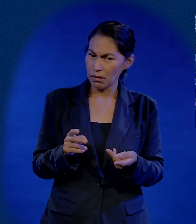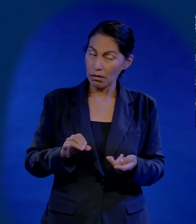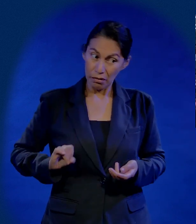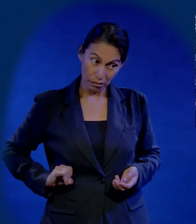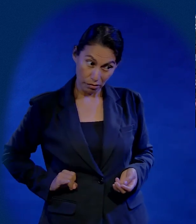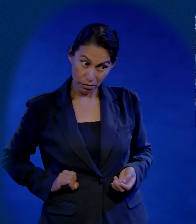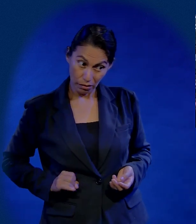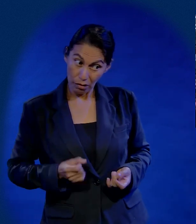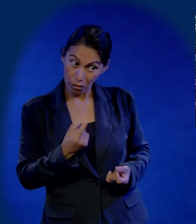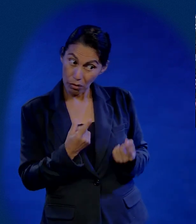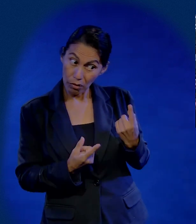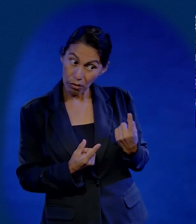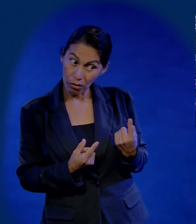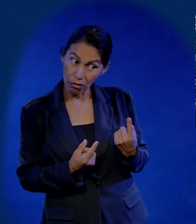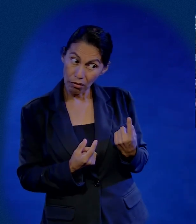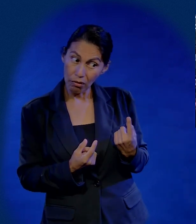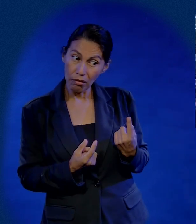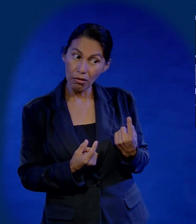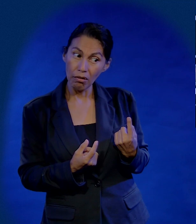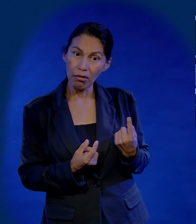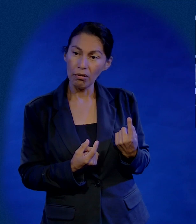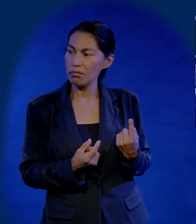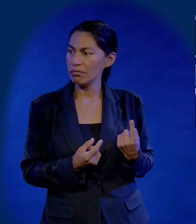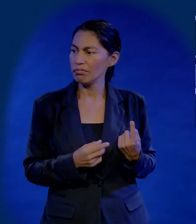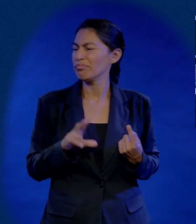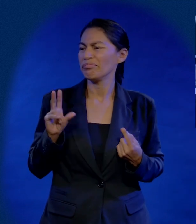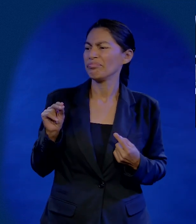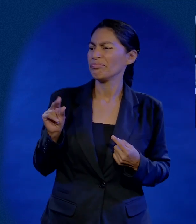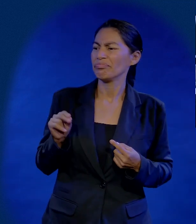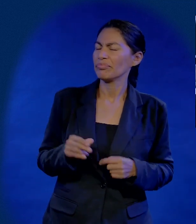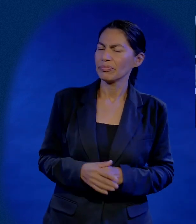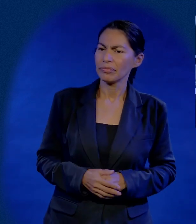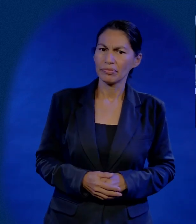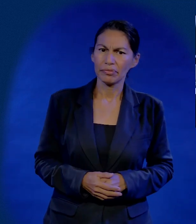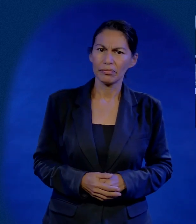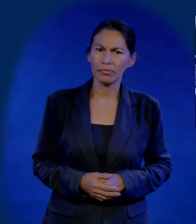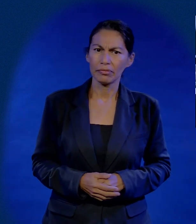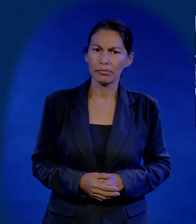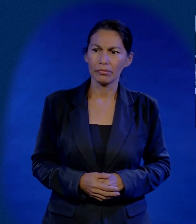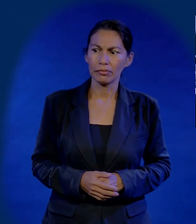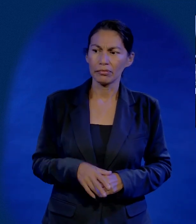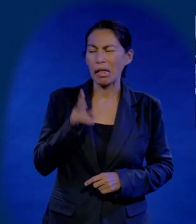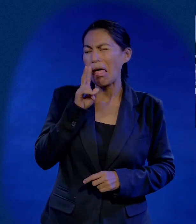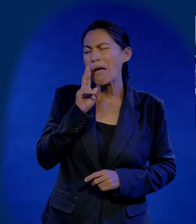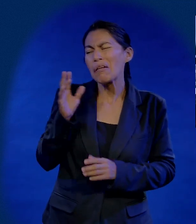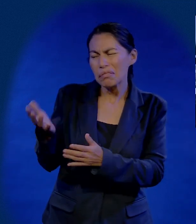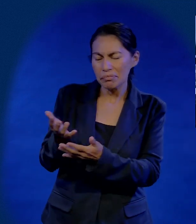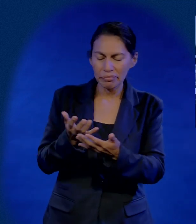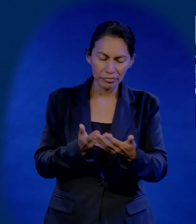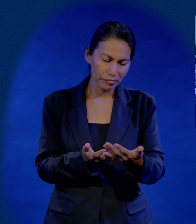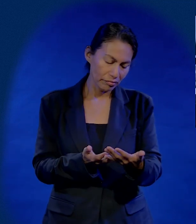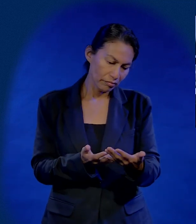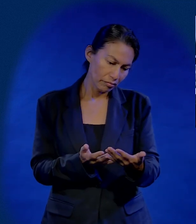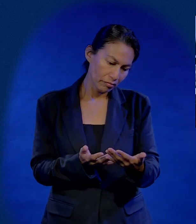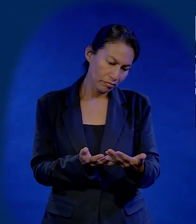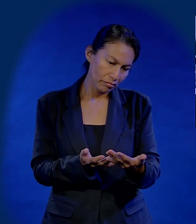Pues, ¿le interesa algún libro religioso? No. Pero a ver, presa para acá.